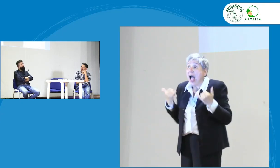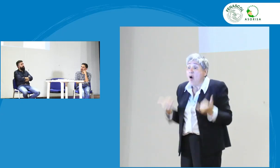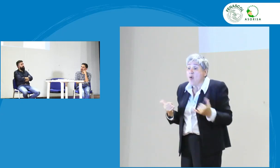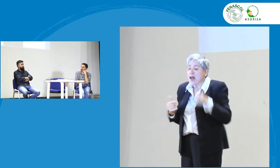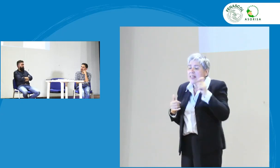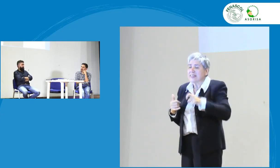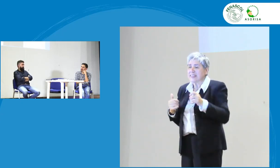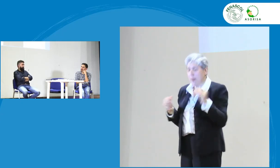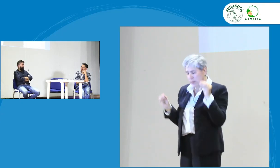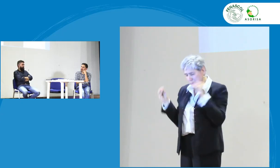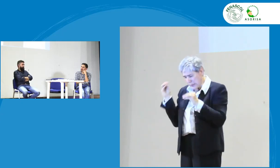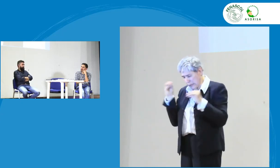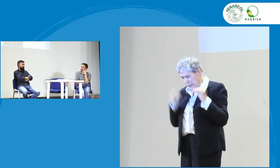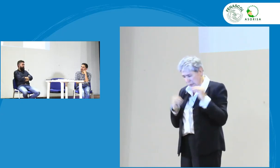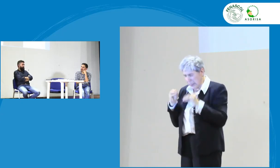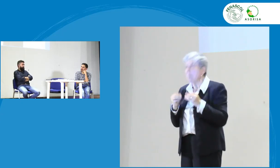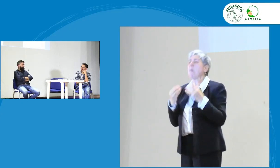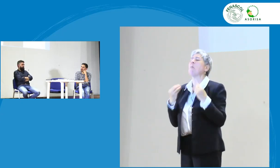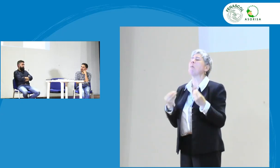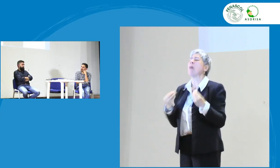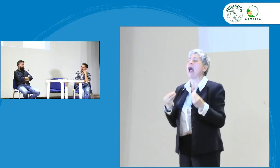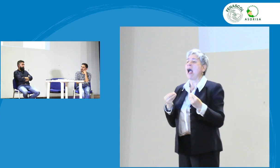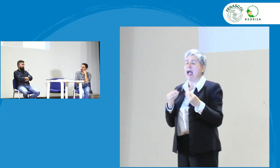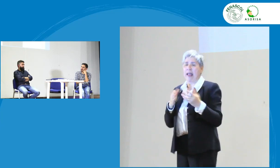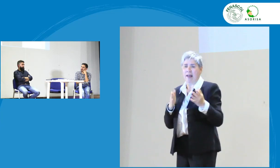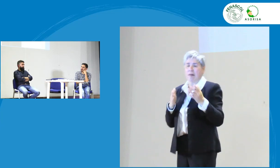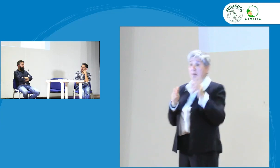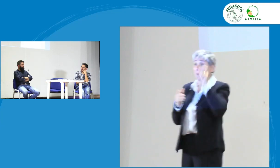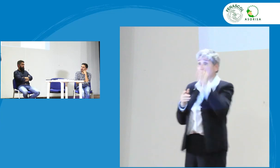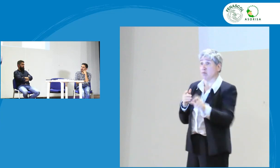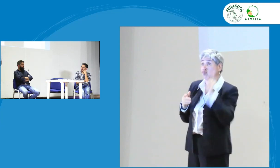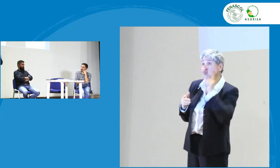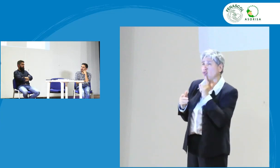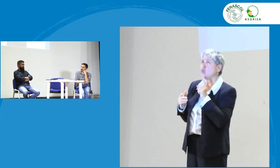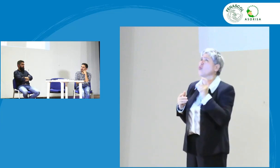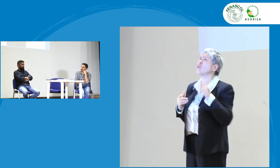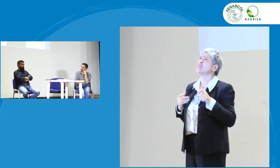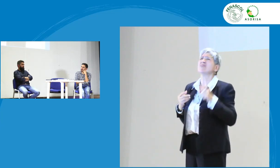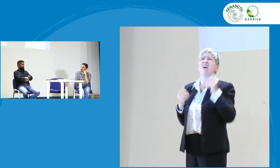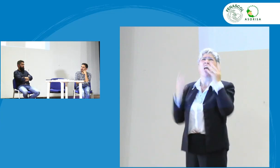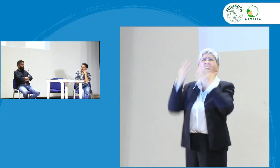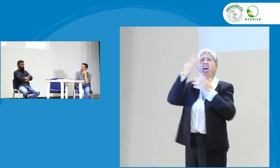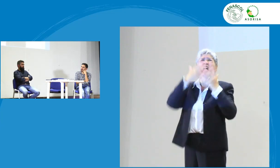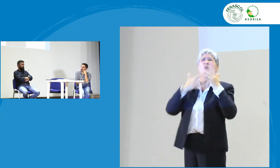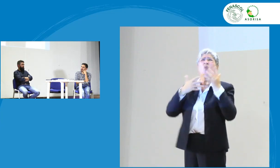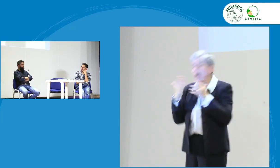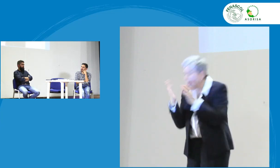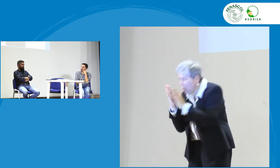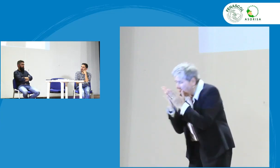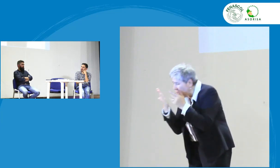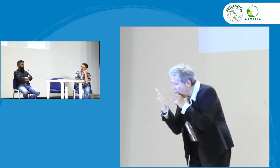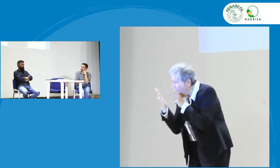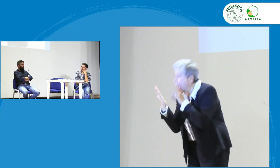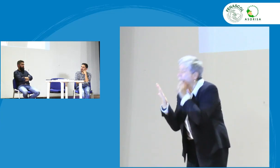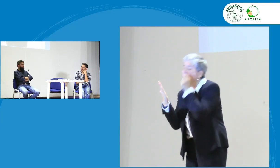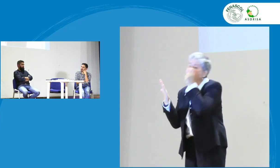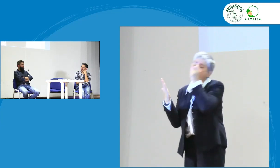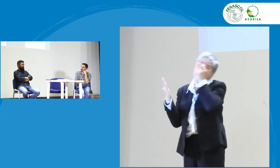lingüística algún producto de estos se están creando entonces las personas sordas que llegan con digamos